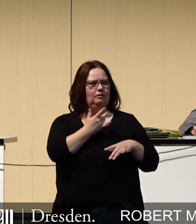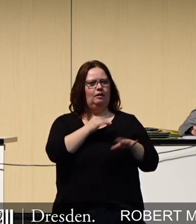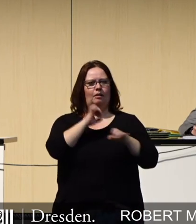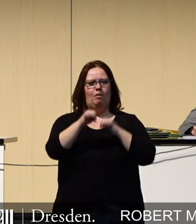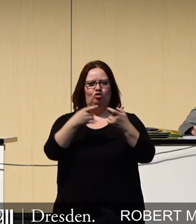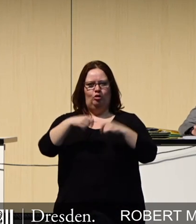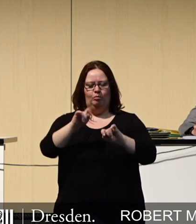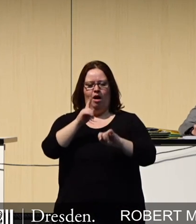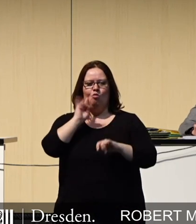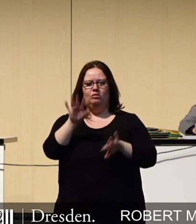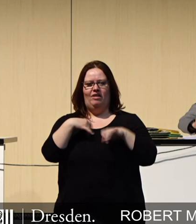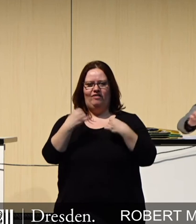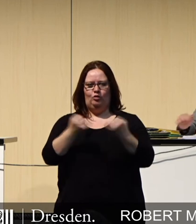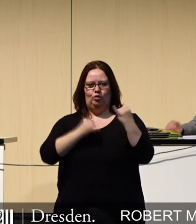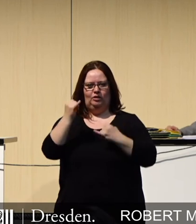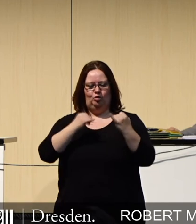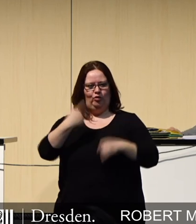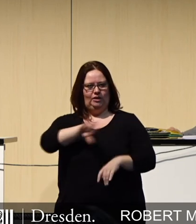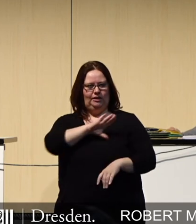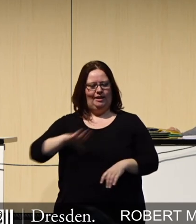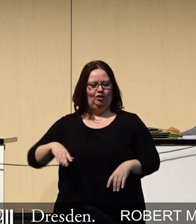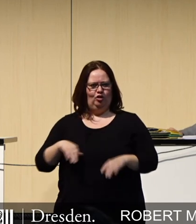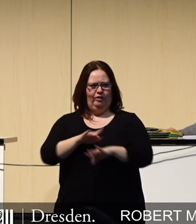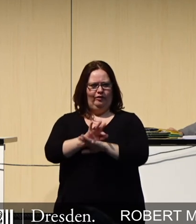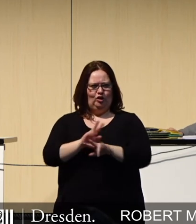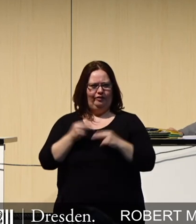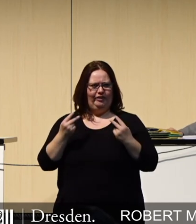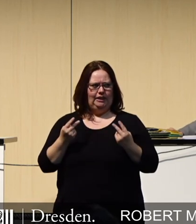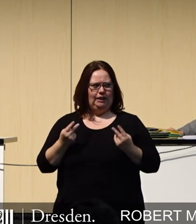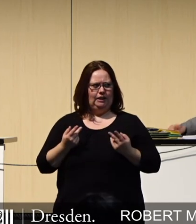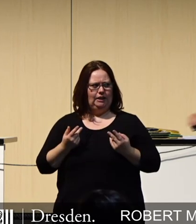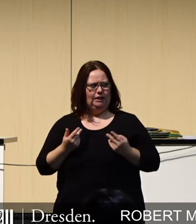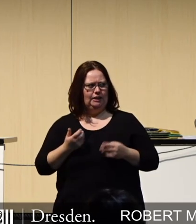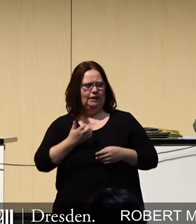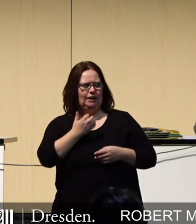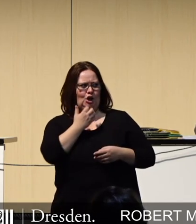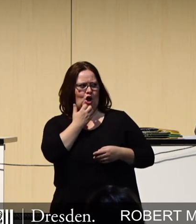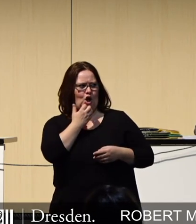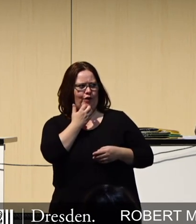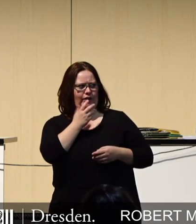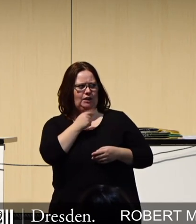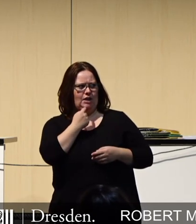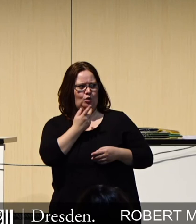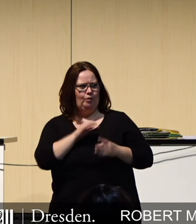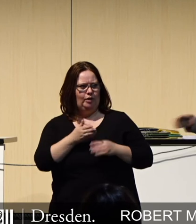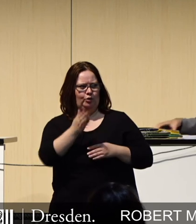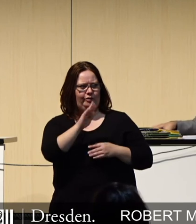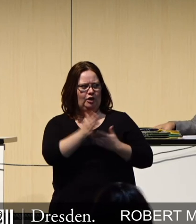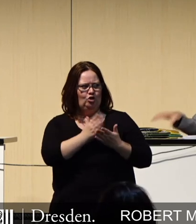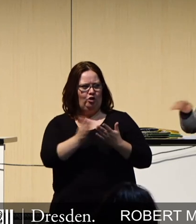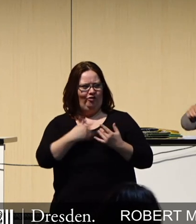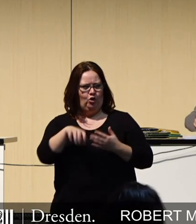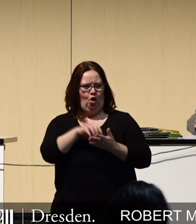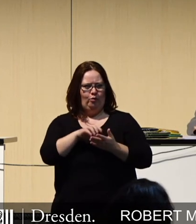Maschinenbau und die Fahrzeugindustrie wichtige Pfeiler der sächsischen Wirtschaft sind. Und ich hoffe, Sie berücksichtigen diese Aussage in Zukunft bei gewissen Entscheidungen auf